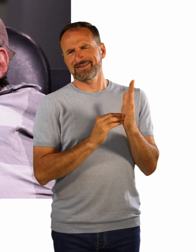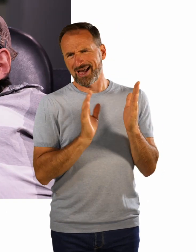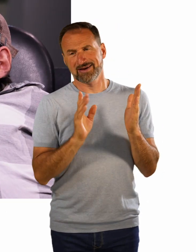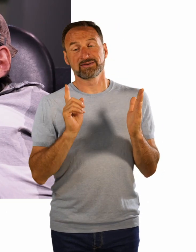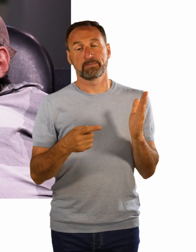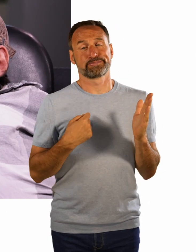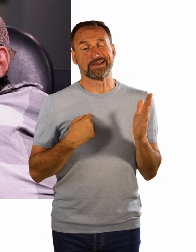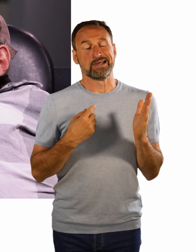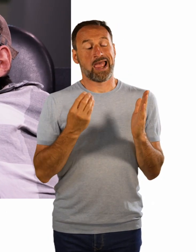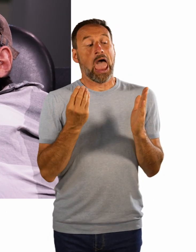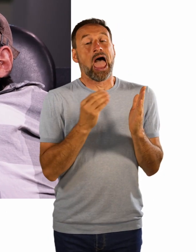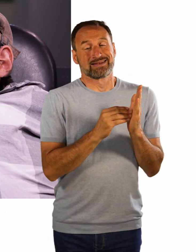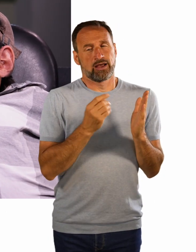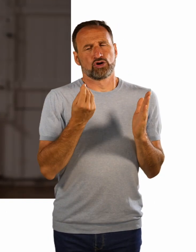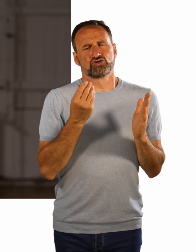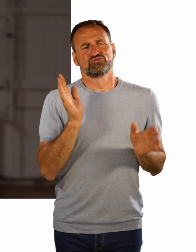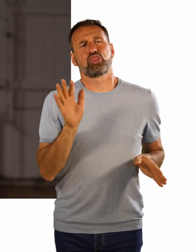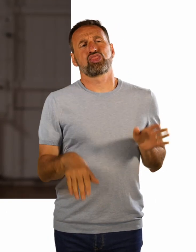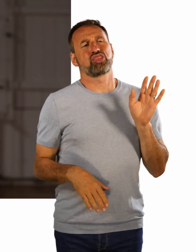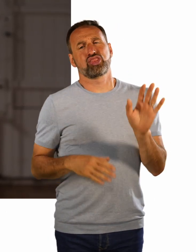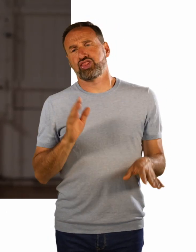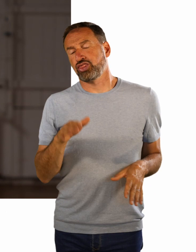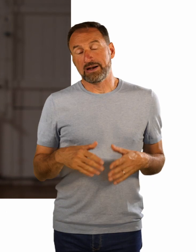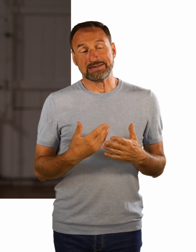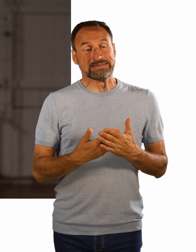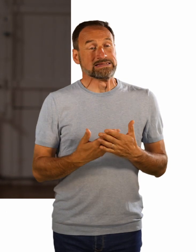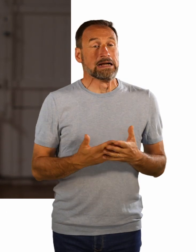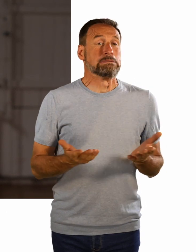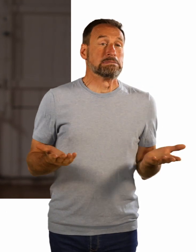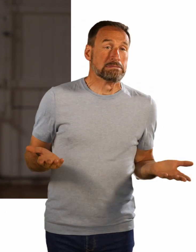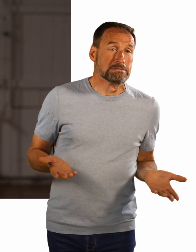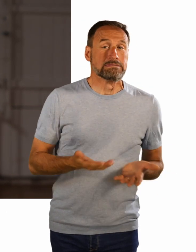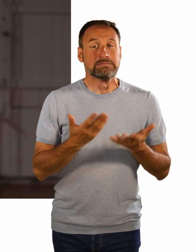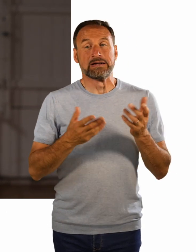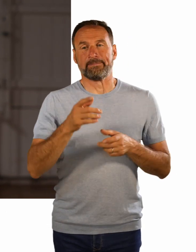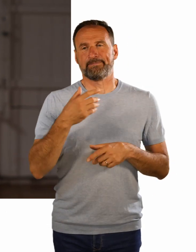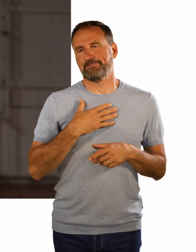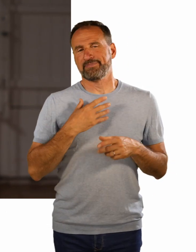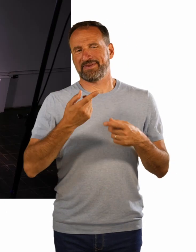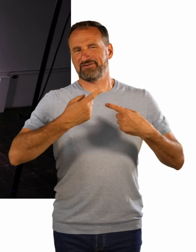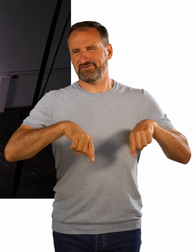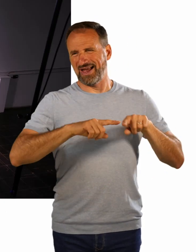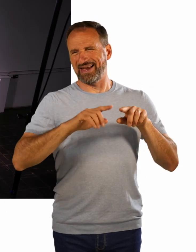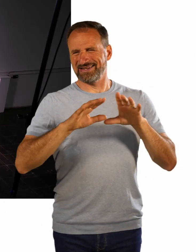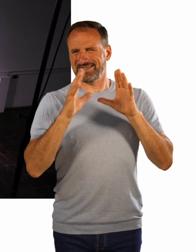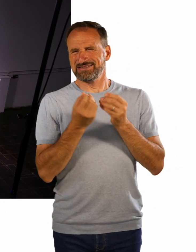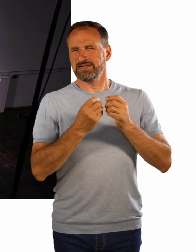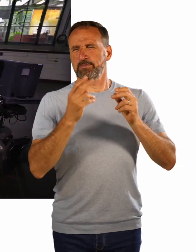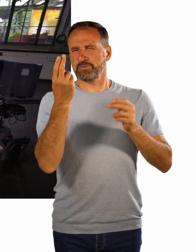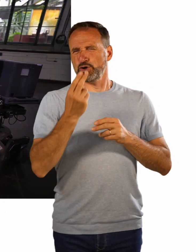das angeht. Dementsprechend die Leute, die bei Gesamtkunstwerk mitarbeiten, da haben wir ja Organisatoren. Die sind